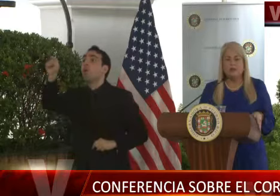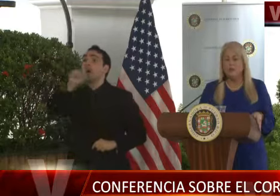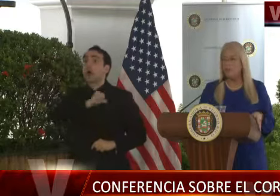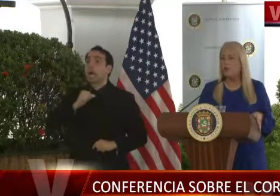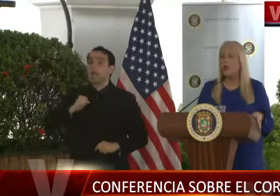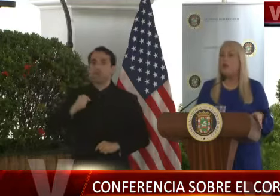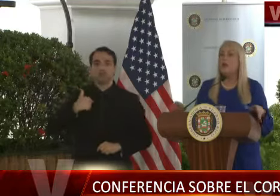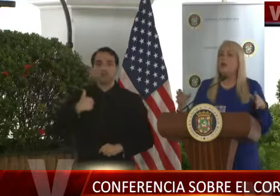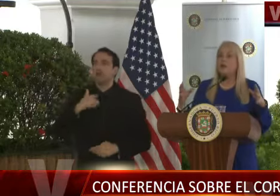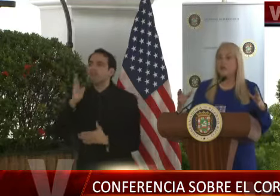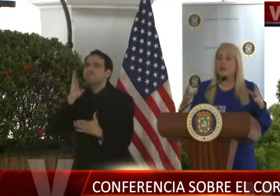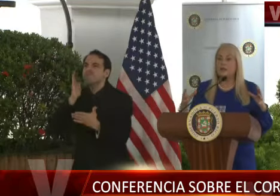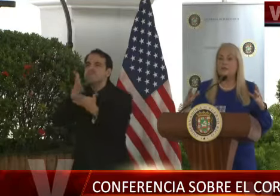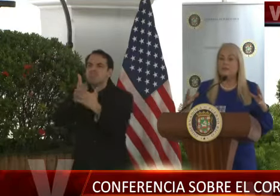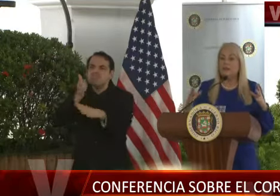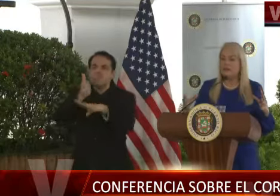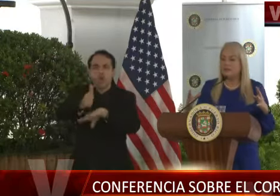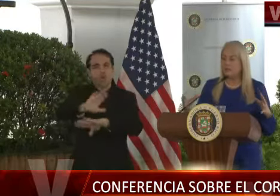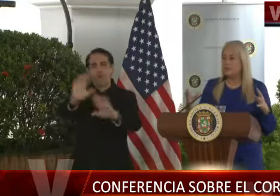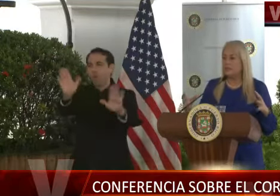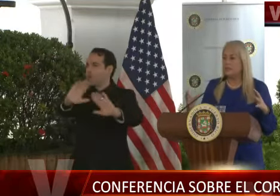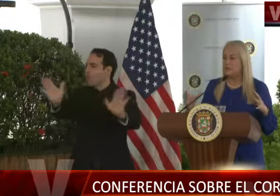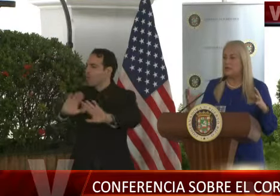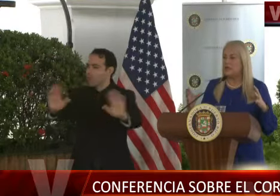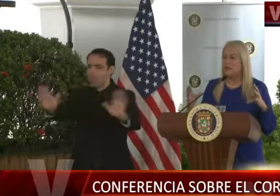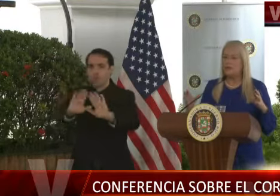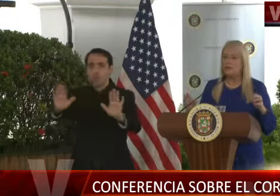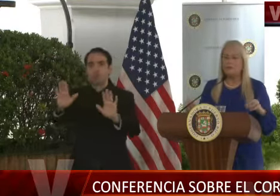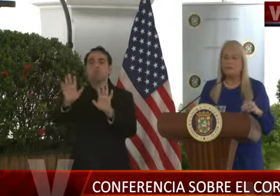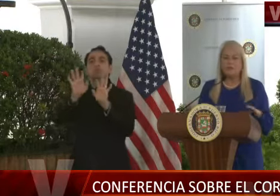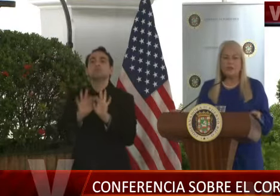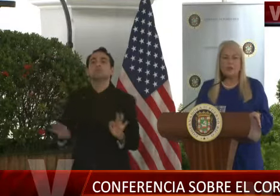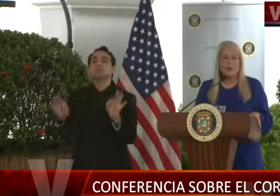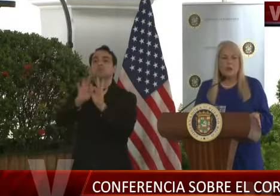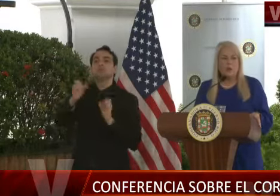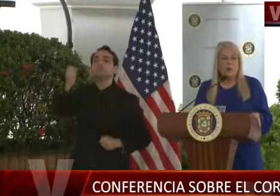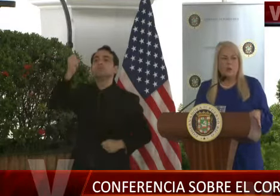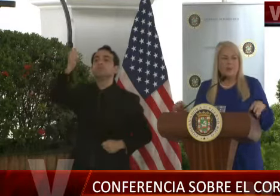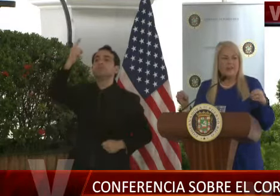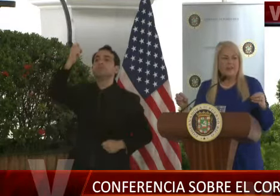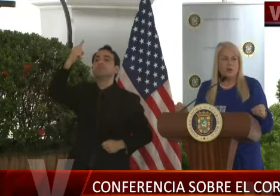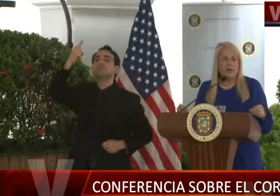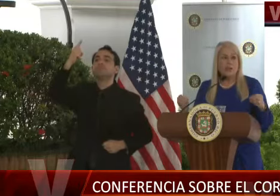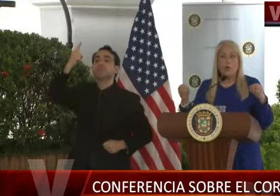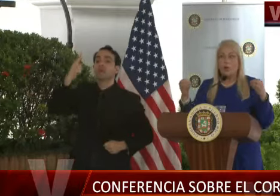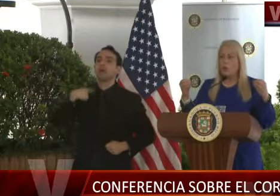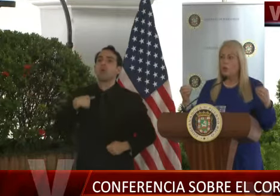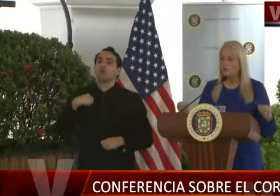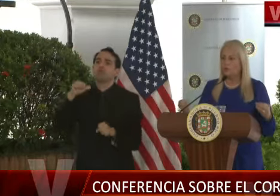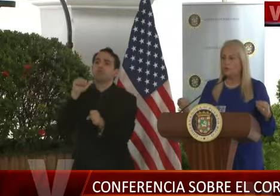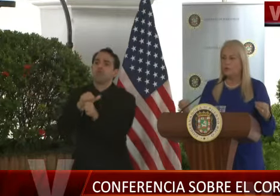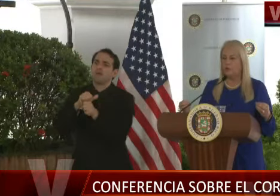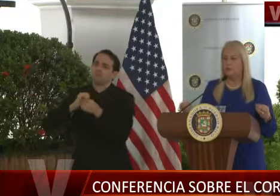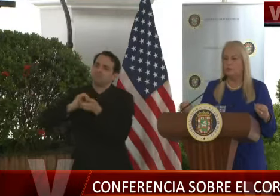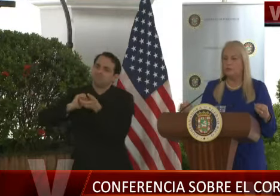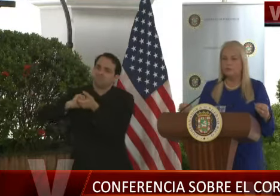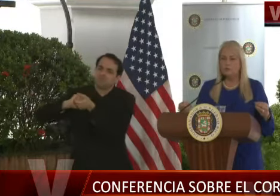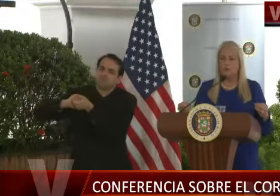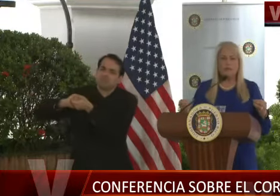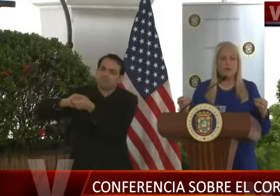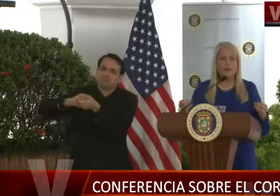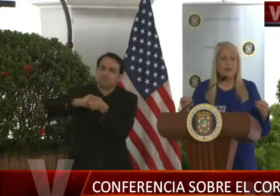imputaciones en ninguna. Lo que quiero que sepan es que esto tiene que ser una labor en conjunto.